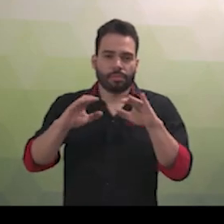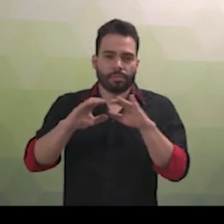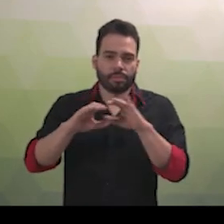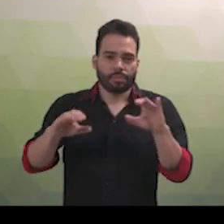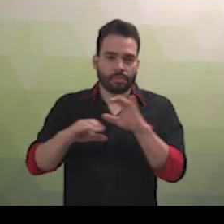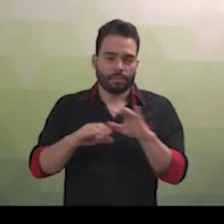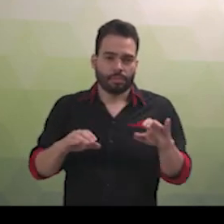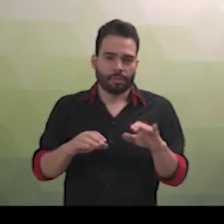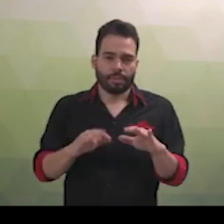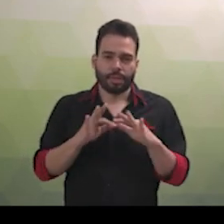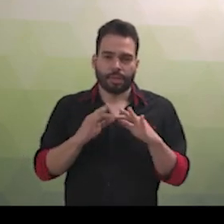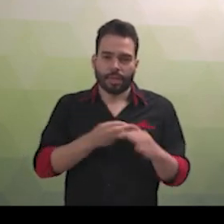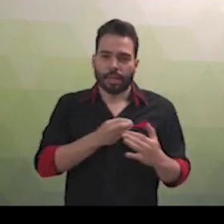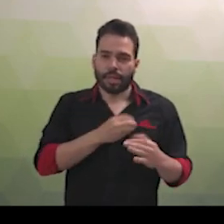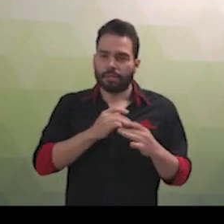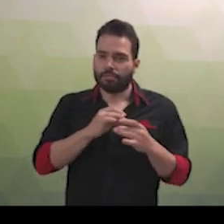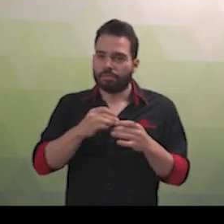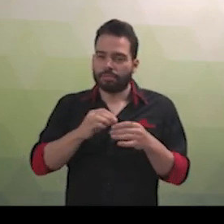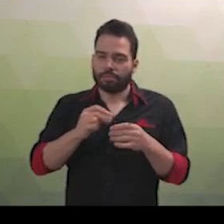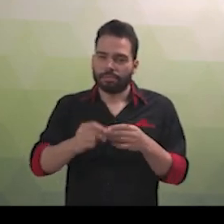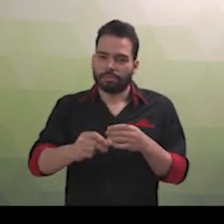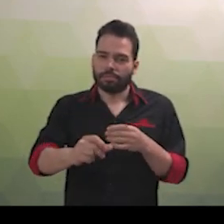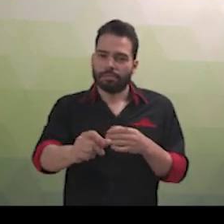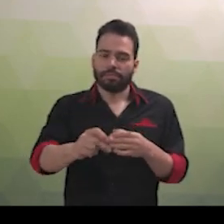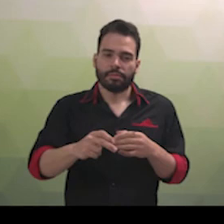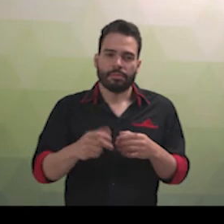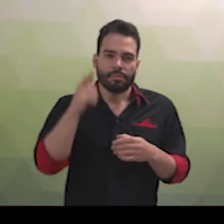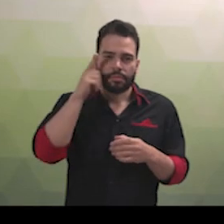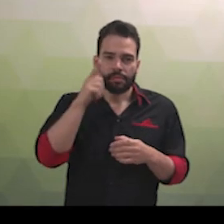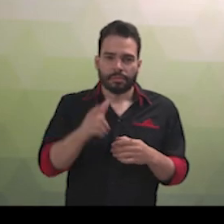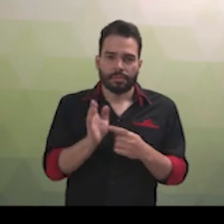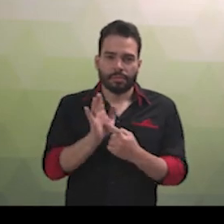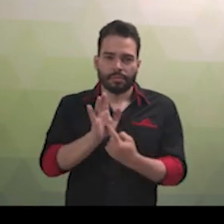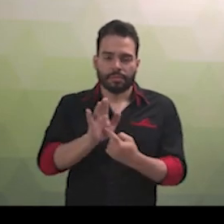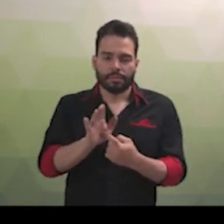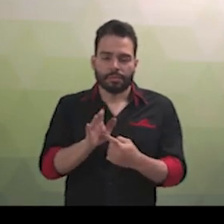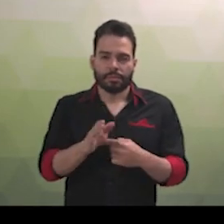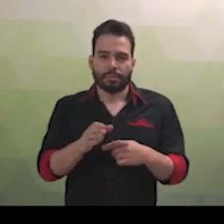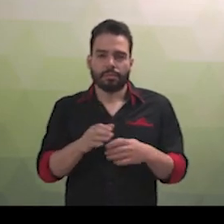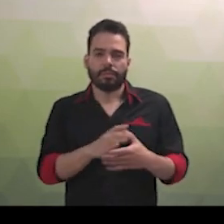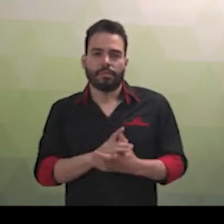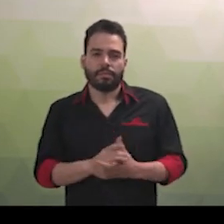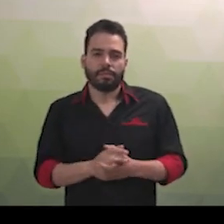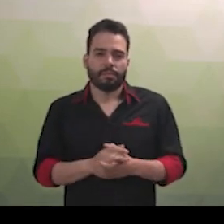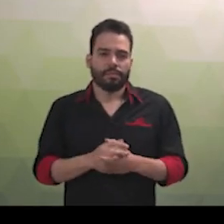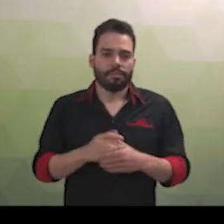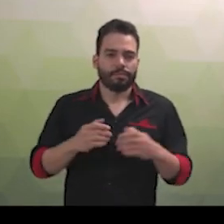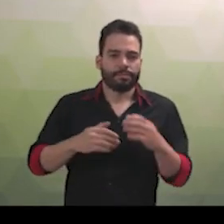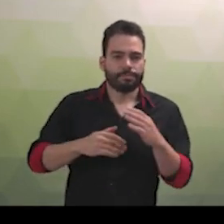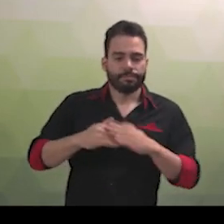desenvolvimento possível de seus talentos e habilidades físicas, sensoriais, intelectuais e sociais,